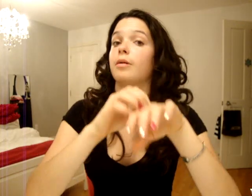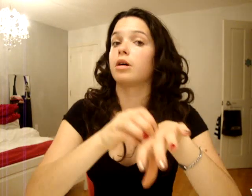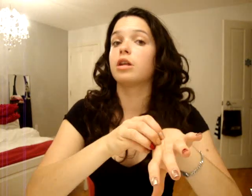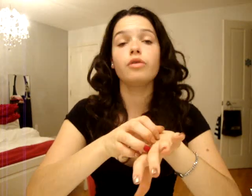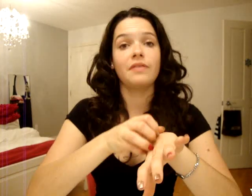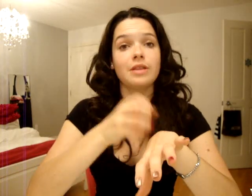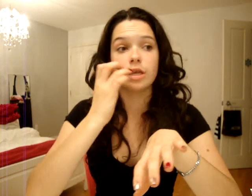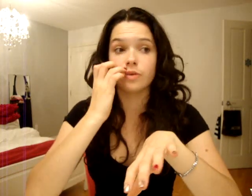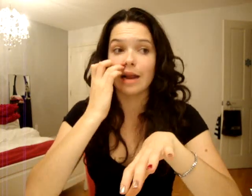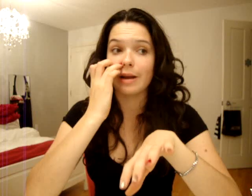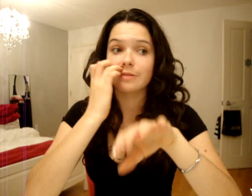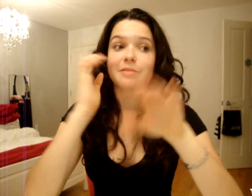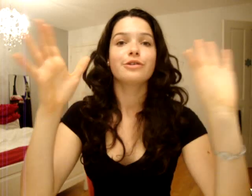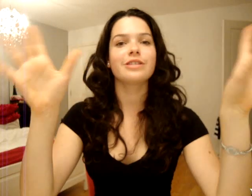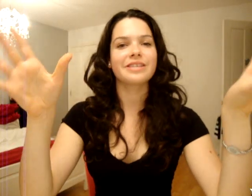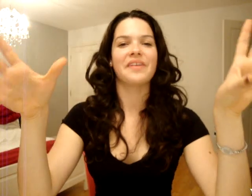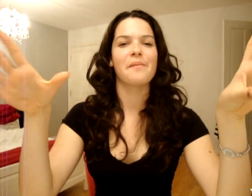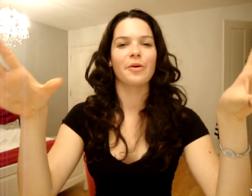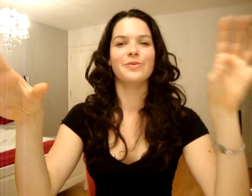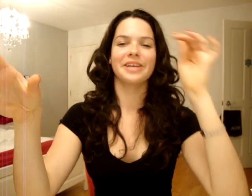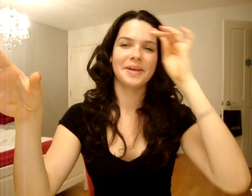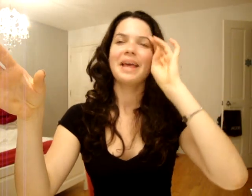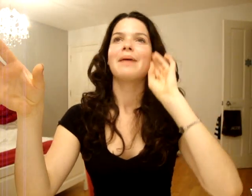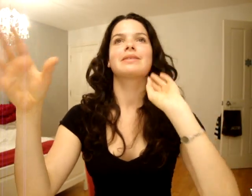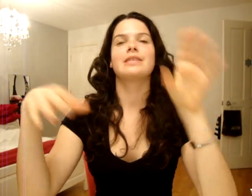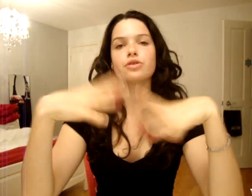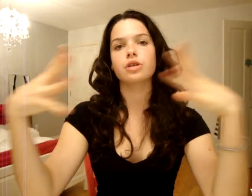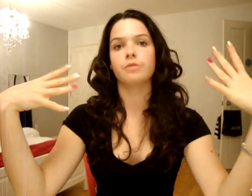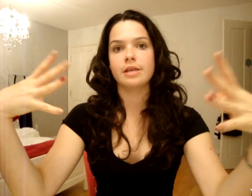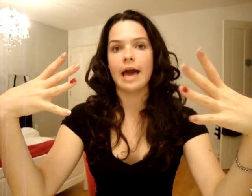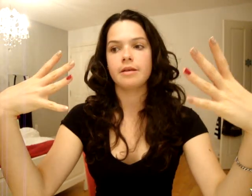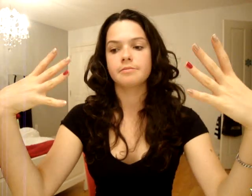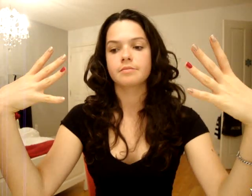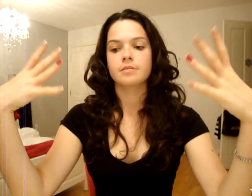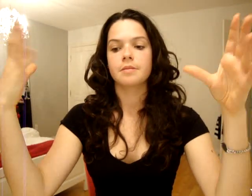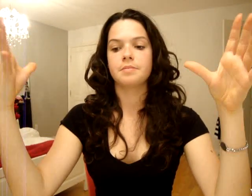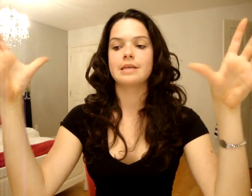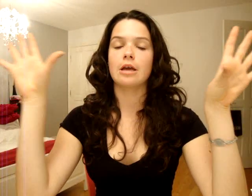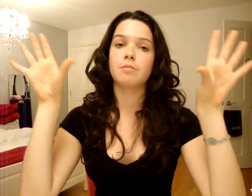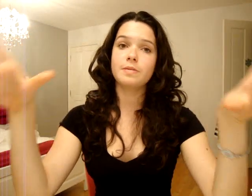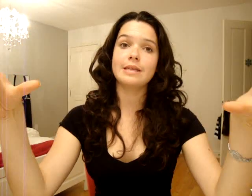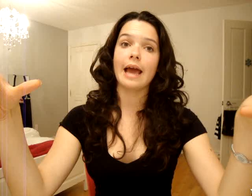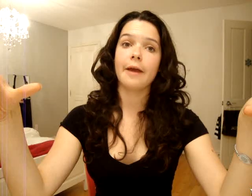Nous, on a fait des duels à la place. Tu sais, ça,'était vraiment cool, OK? Parce que c'était juste comme notre gang. Puis c'était un plus petit terrain.